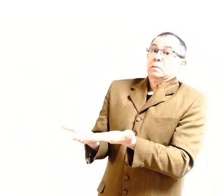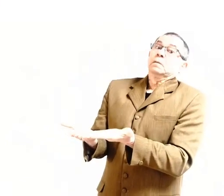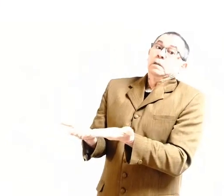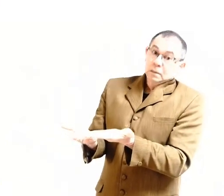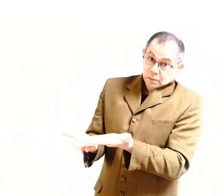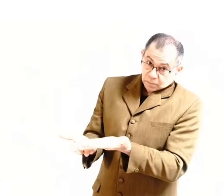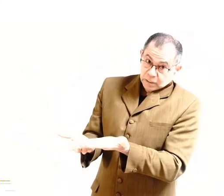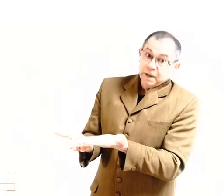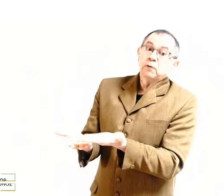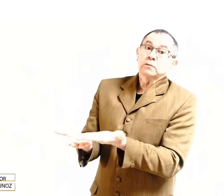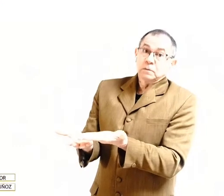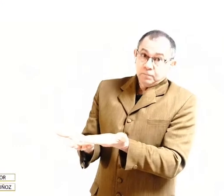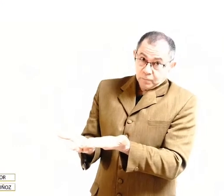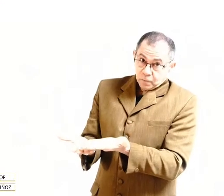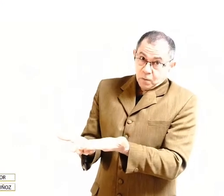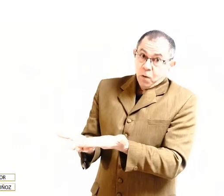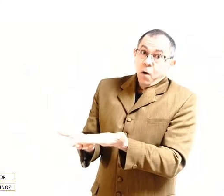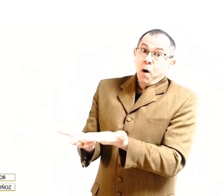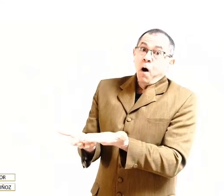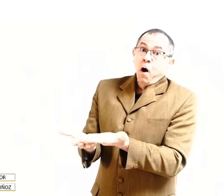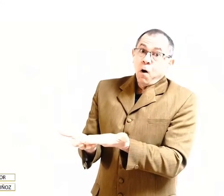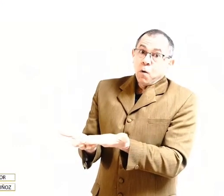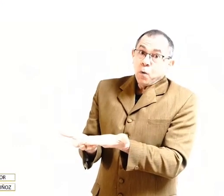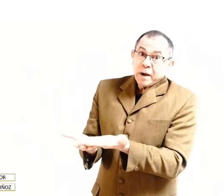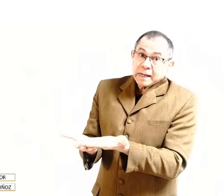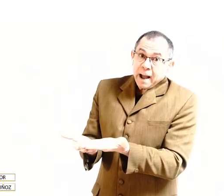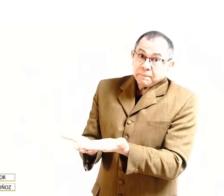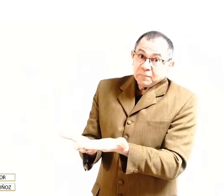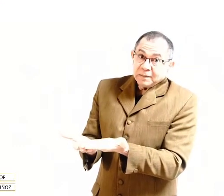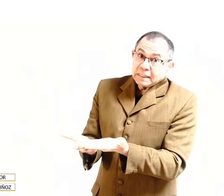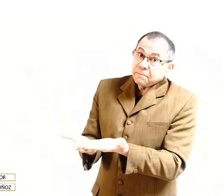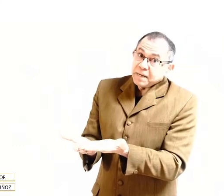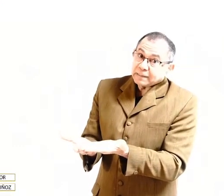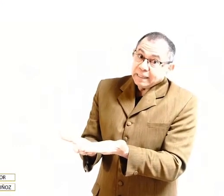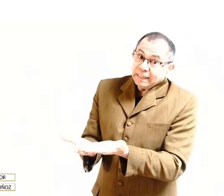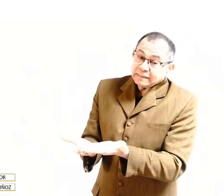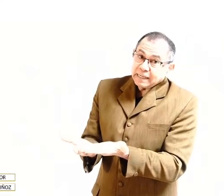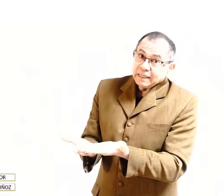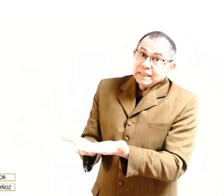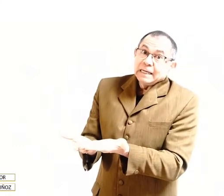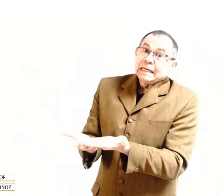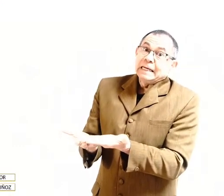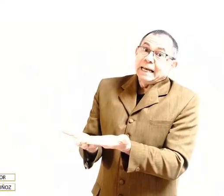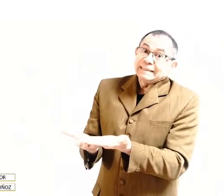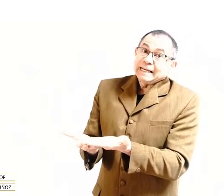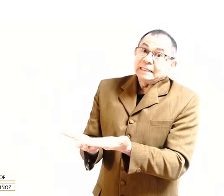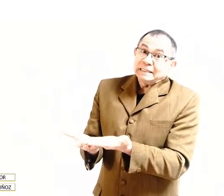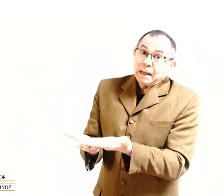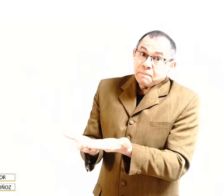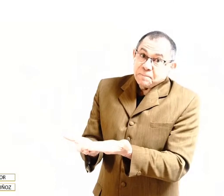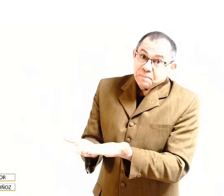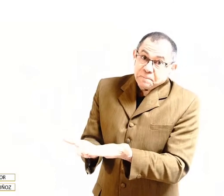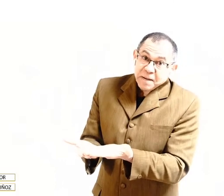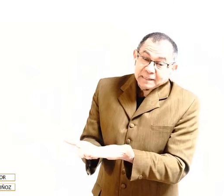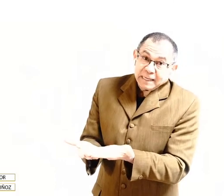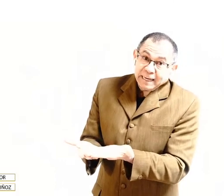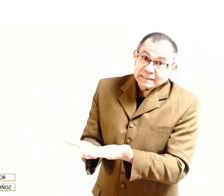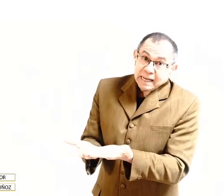Mi hermano, ojo, wake up, despierta, iglesia, iglesia, despierta, iglesia.